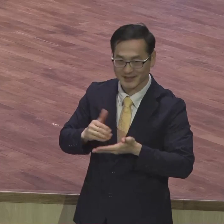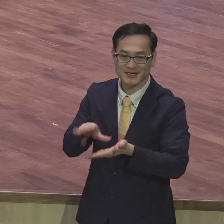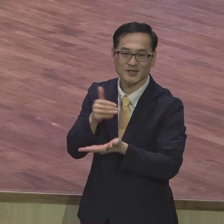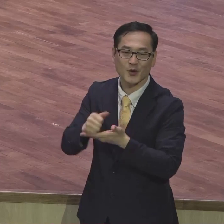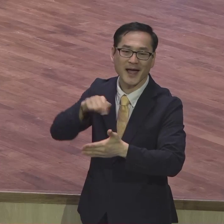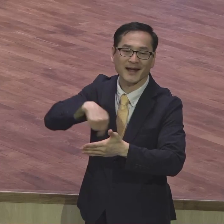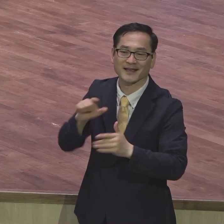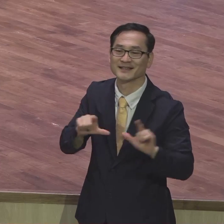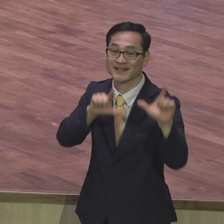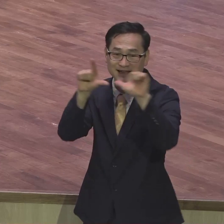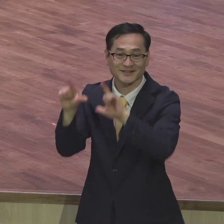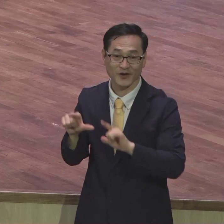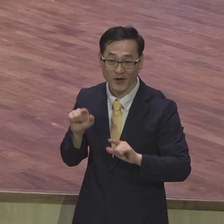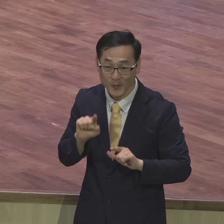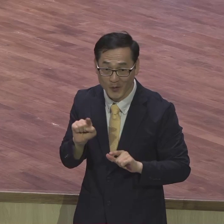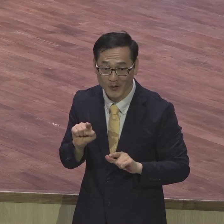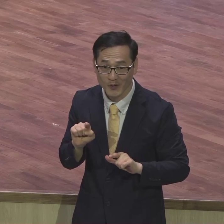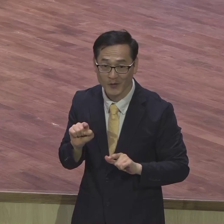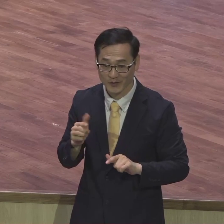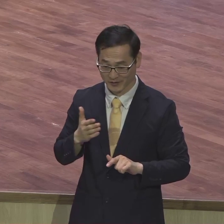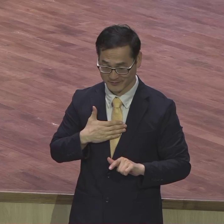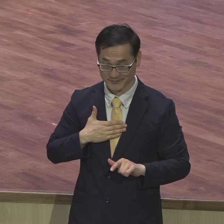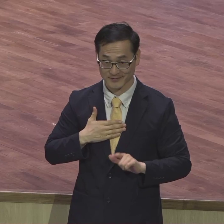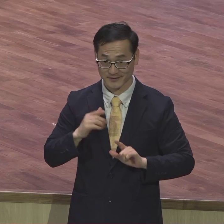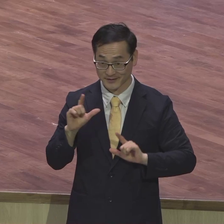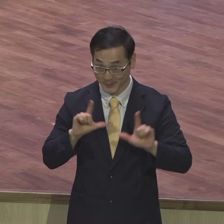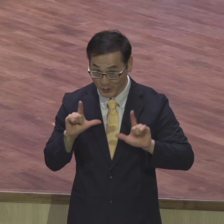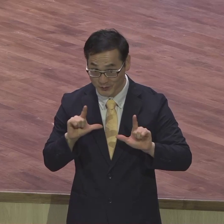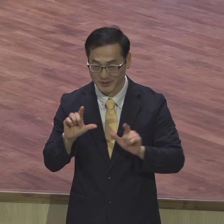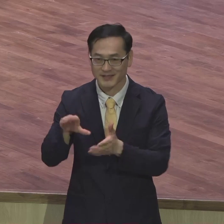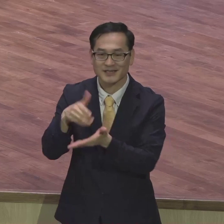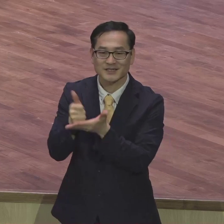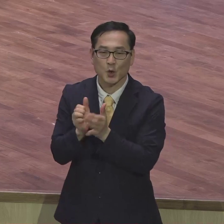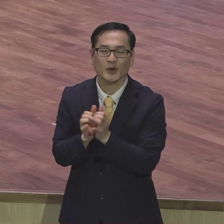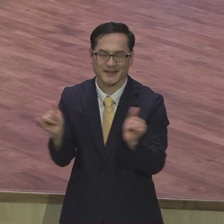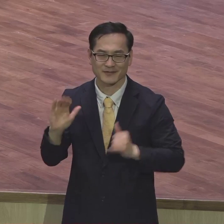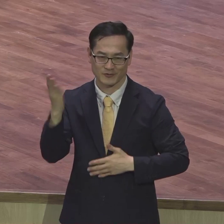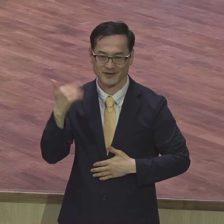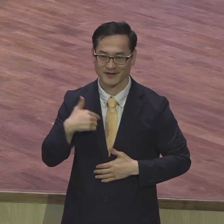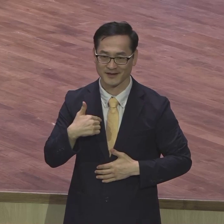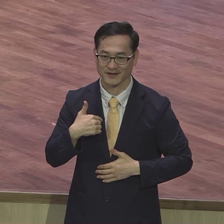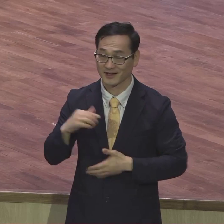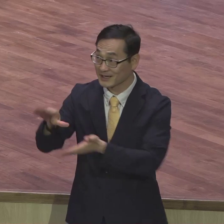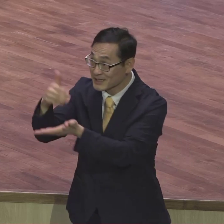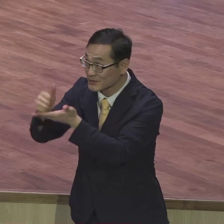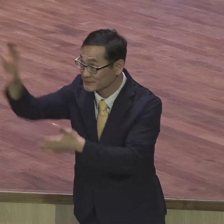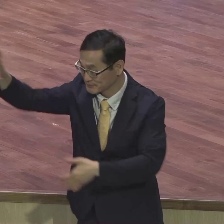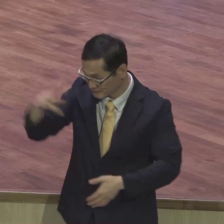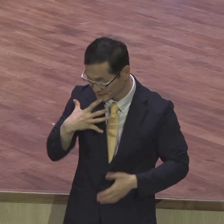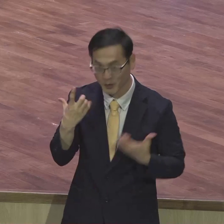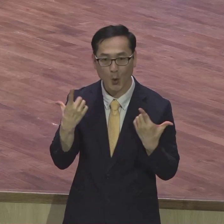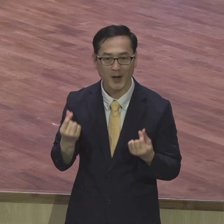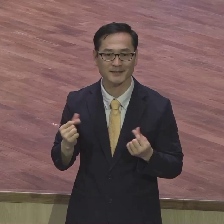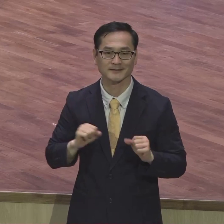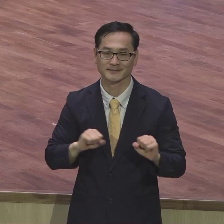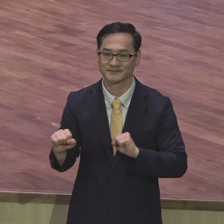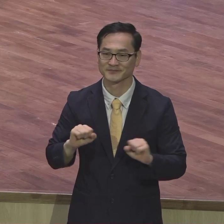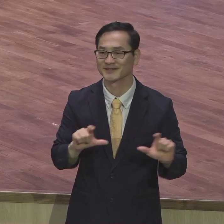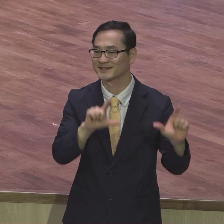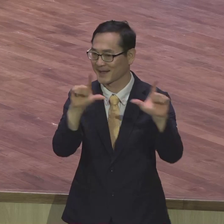그걸 초대해서 그리스도인이라 그래서 그리스도 똑같네 똑같은 말 안 해 그리스도 똑같은 삶을 사네